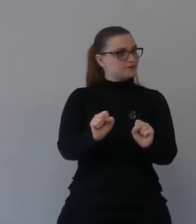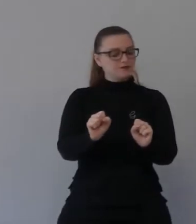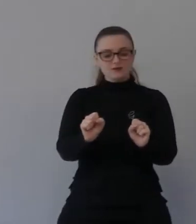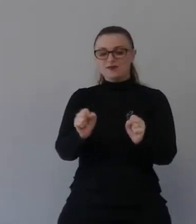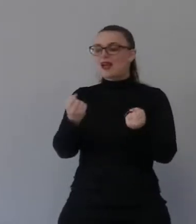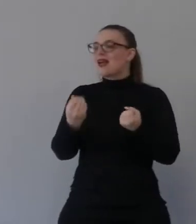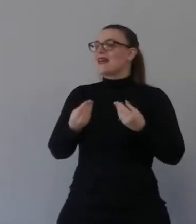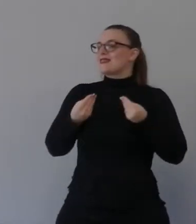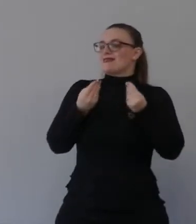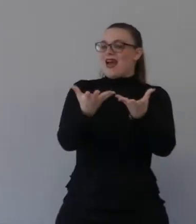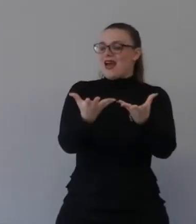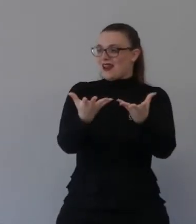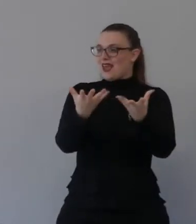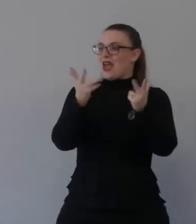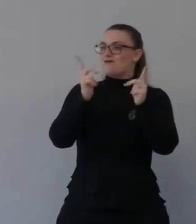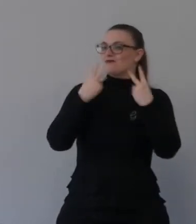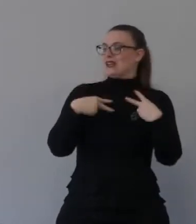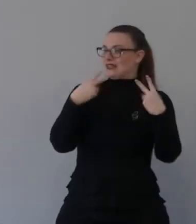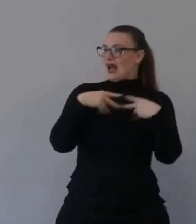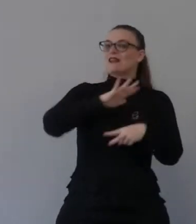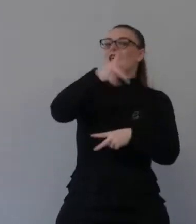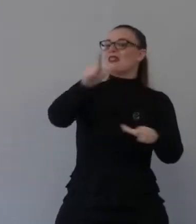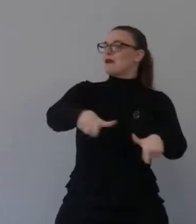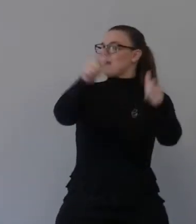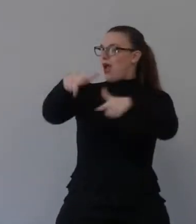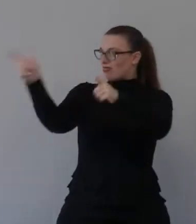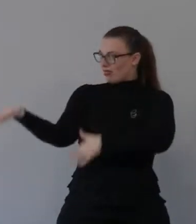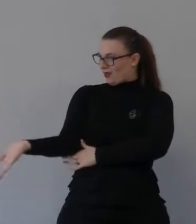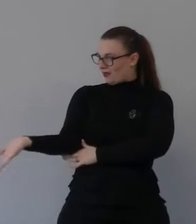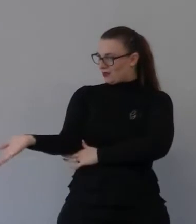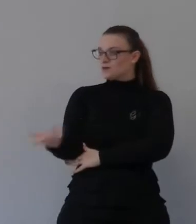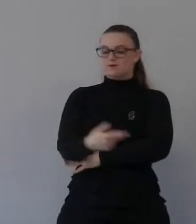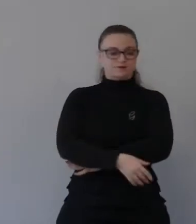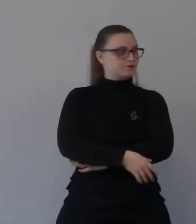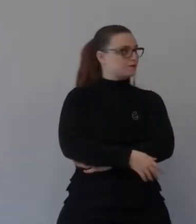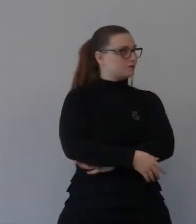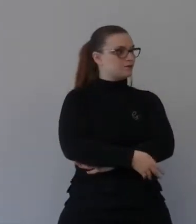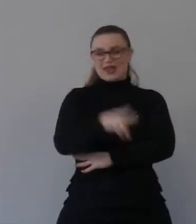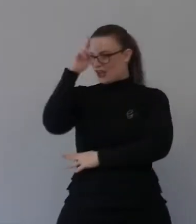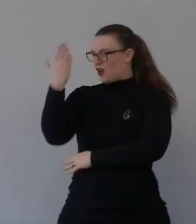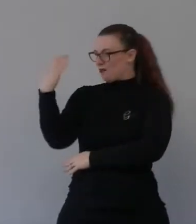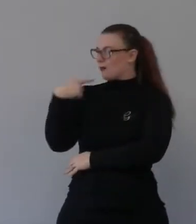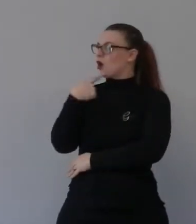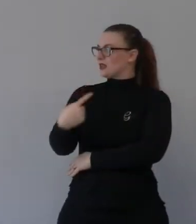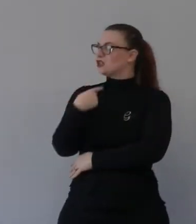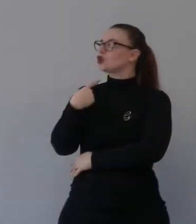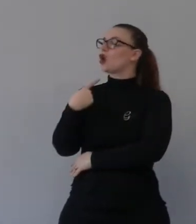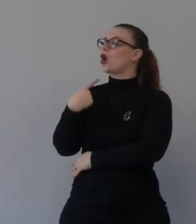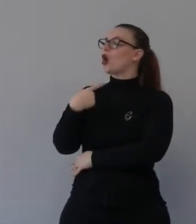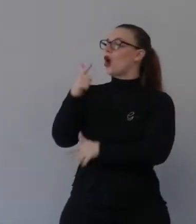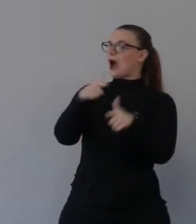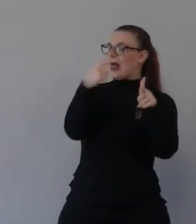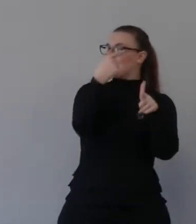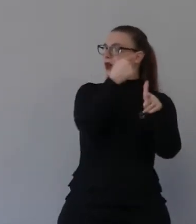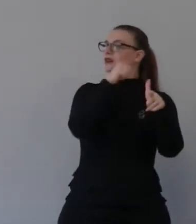piante per poter portare frutto il concetto dell'innesto è proprio questo di prendere un pezzo di un'altra pianta e di